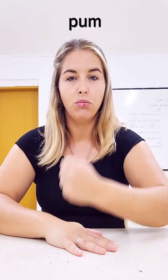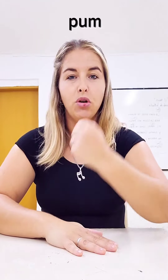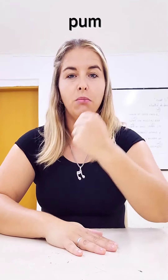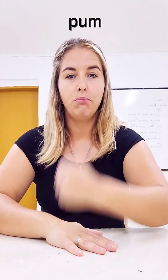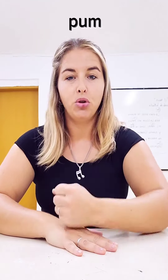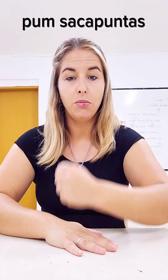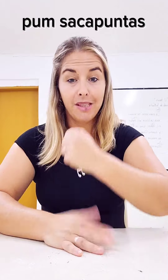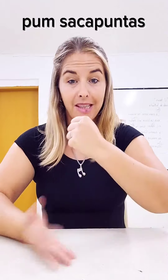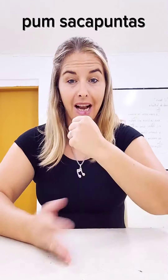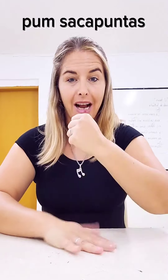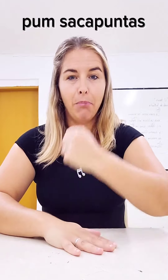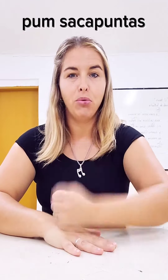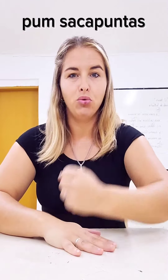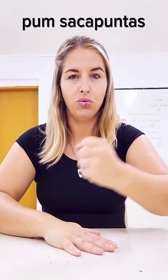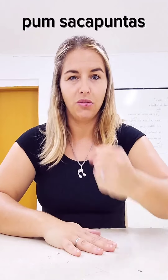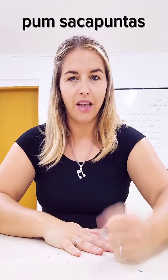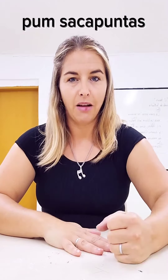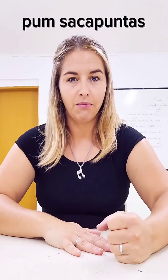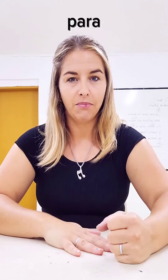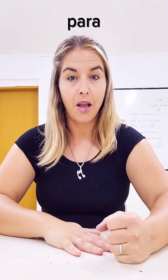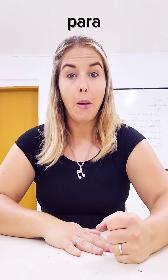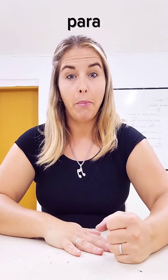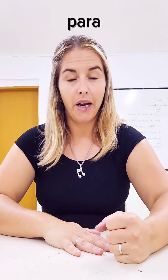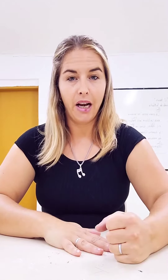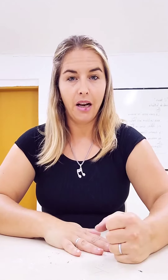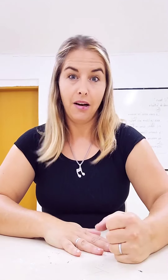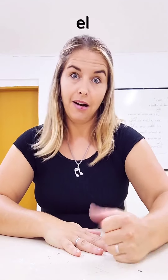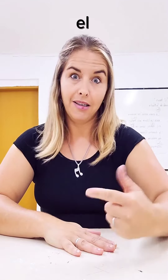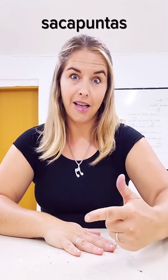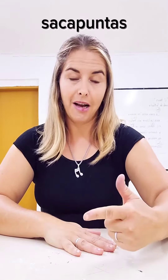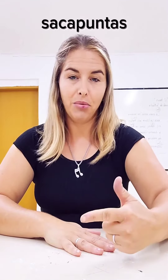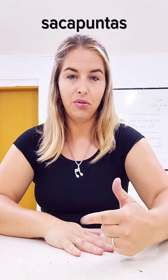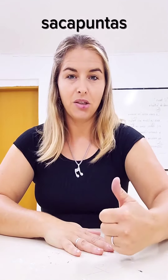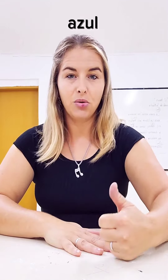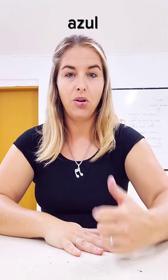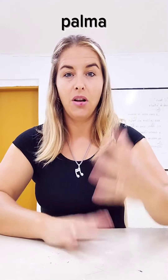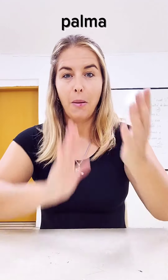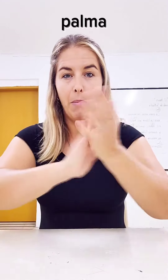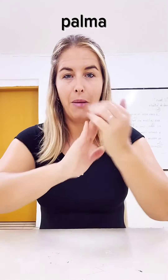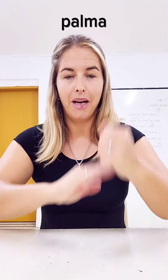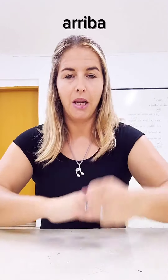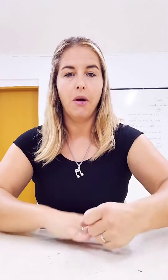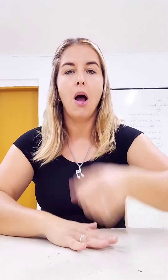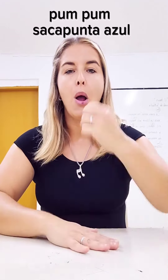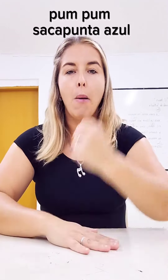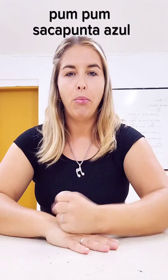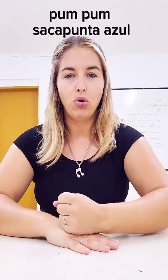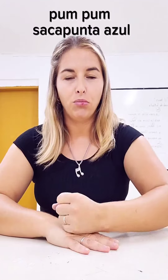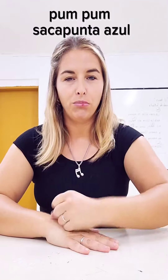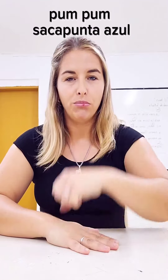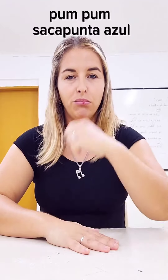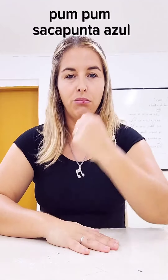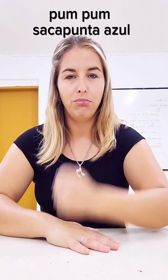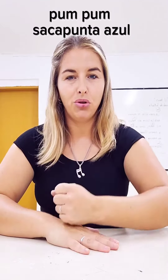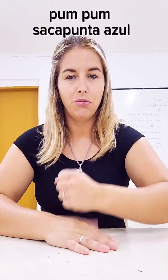pum sacapunta. Para el sacapunta azul, palma arriba. Pum pum